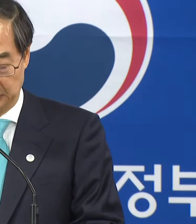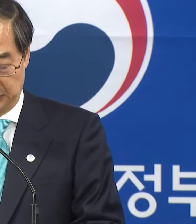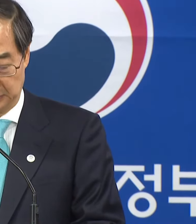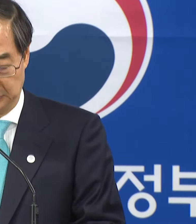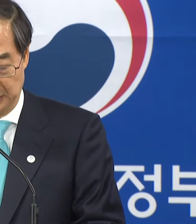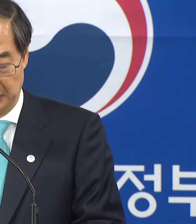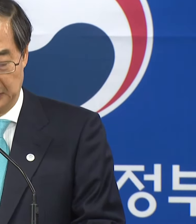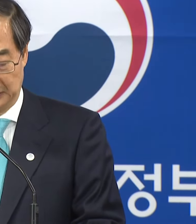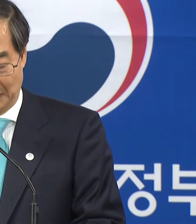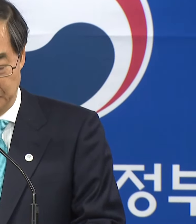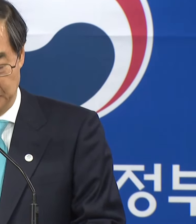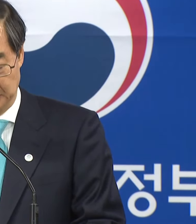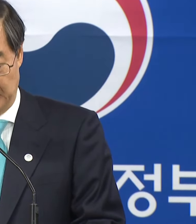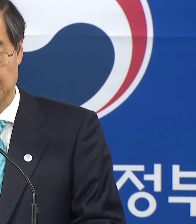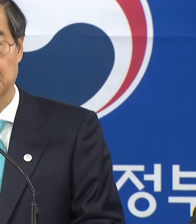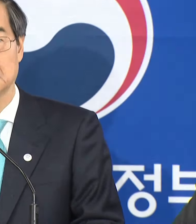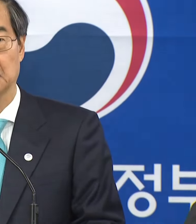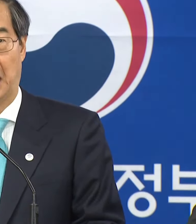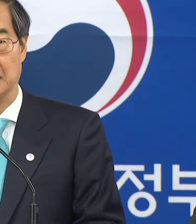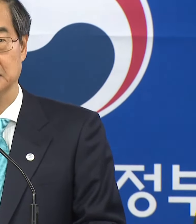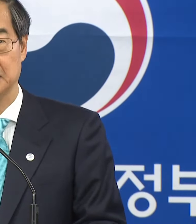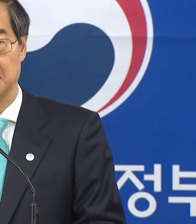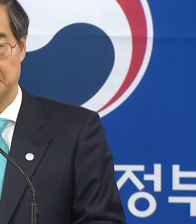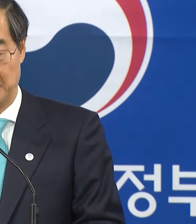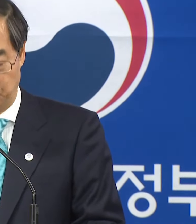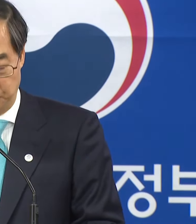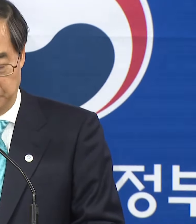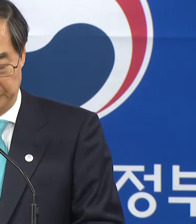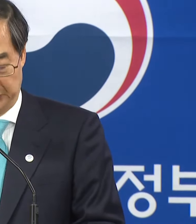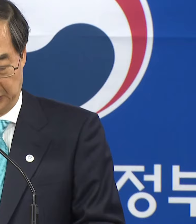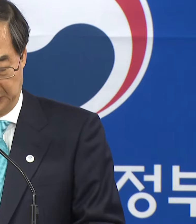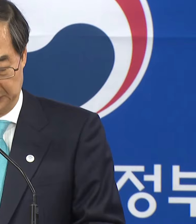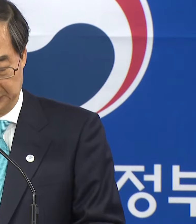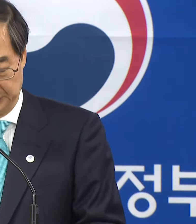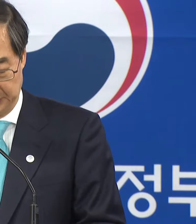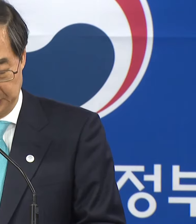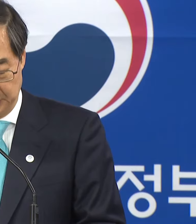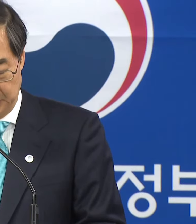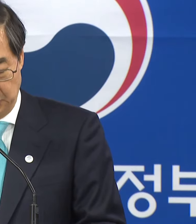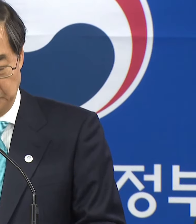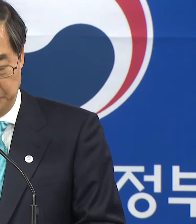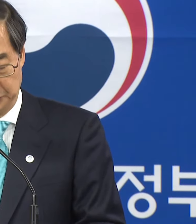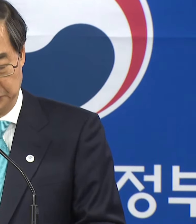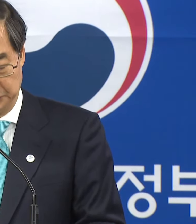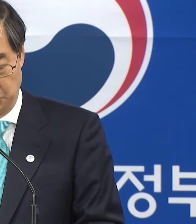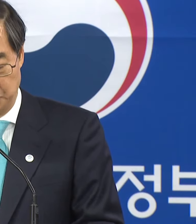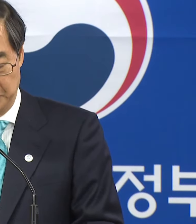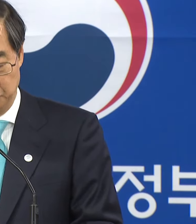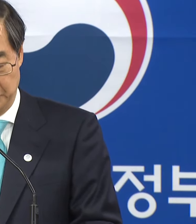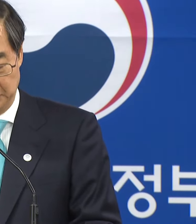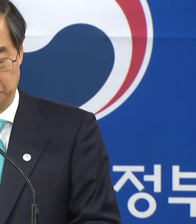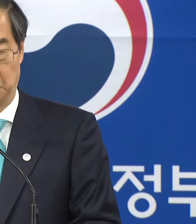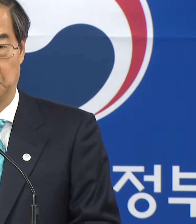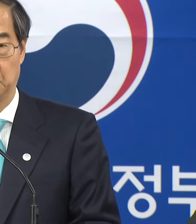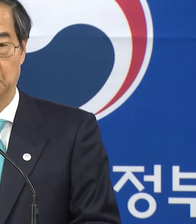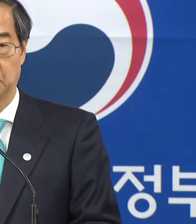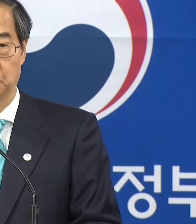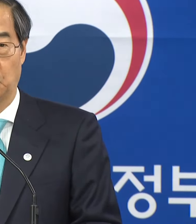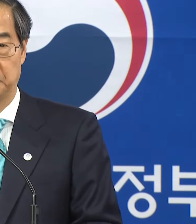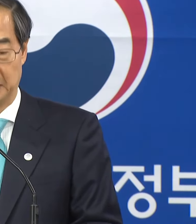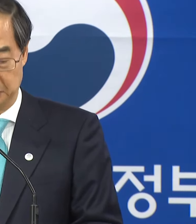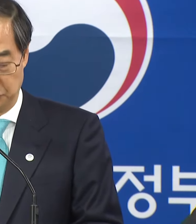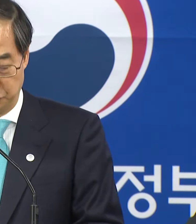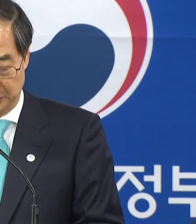사들여야 한다는 남는 쌀 강제 매수법입니다. 이런 법은 농민을 위해서도